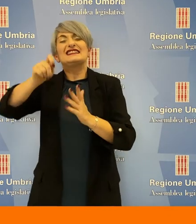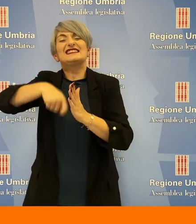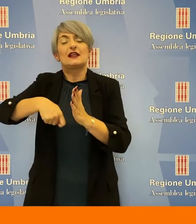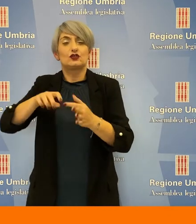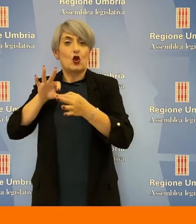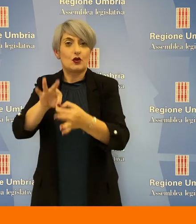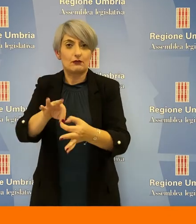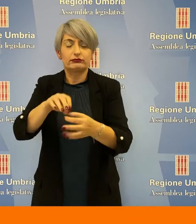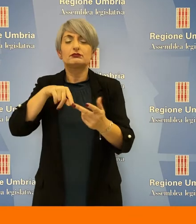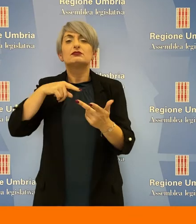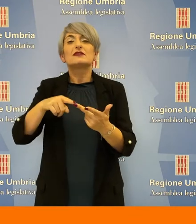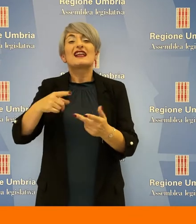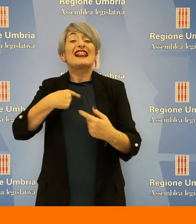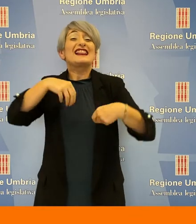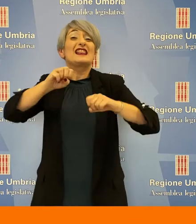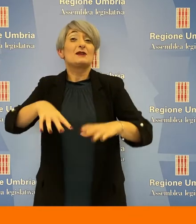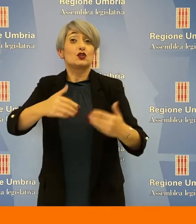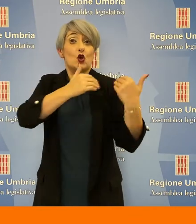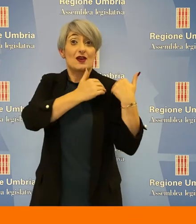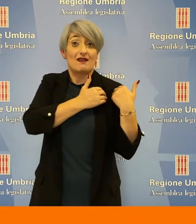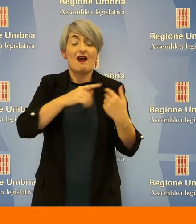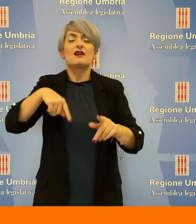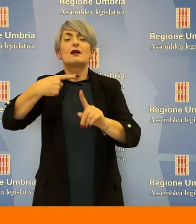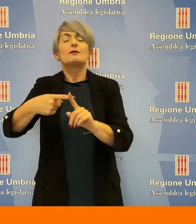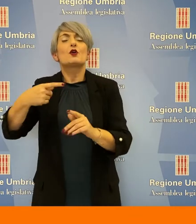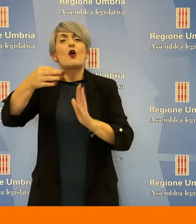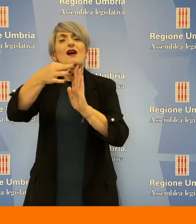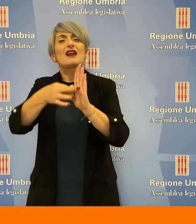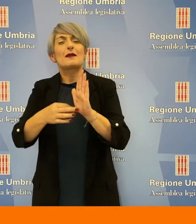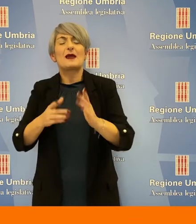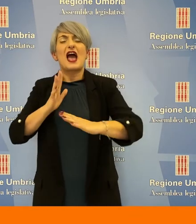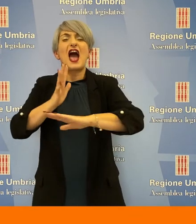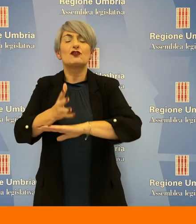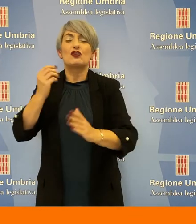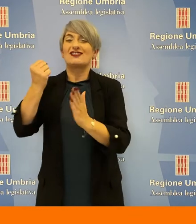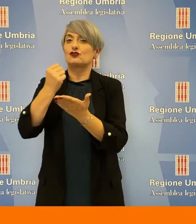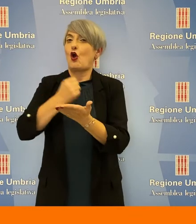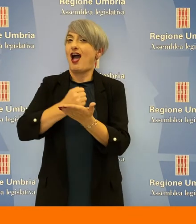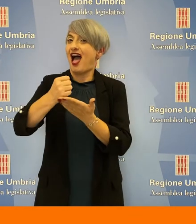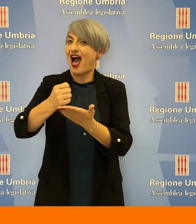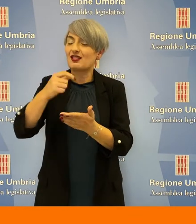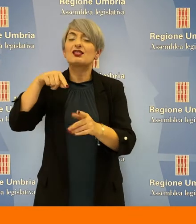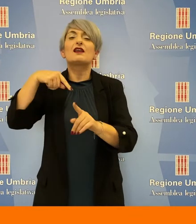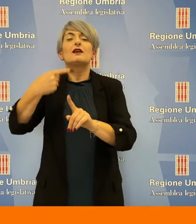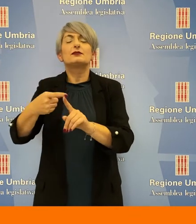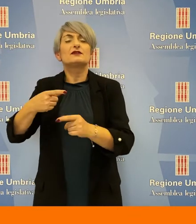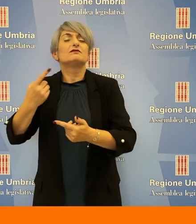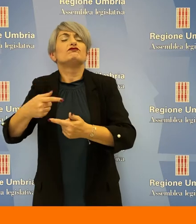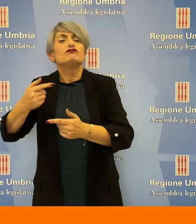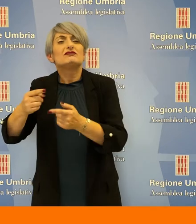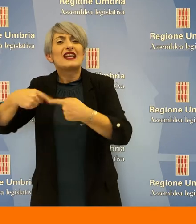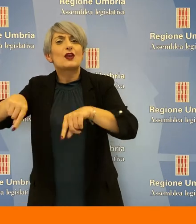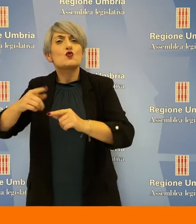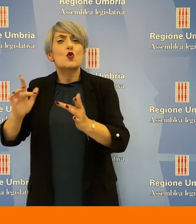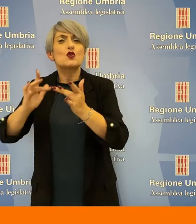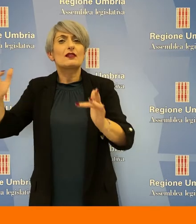economiche da applicare dimissioni dalla carica, regolamentazione dell'accesso agli atti e svolgimento delle